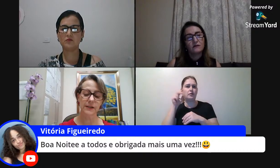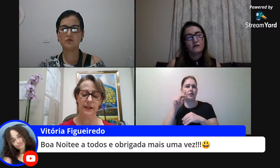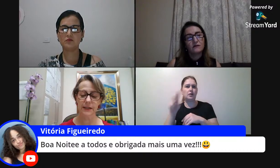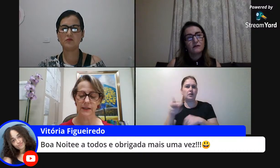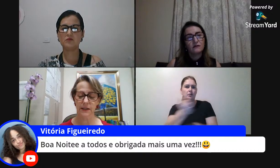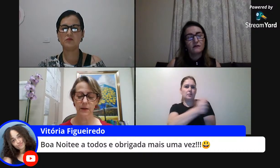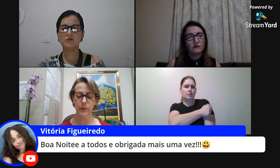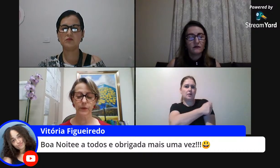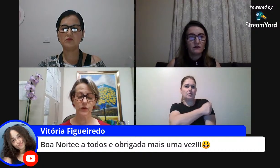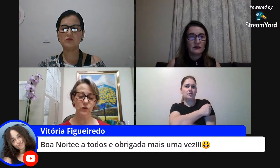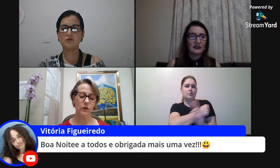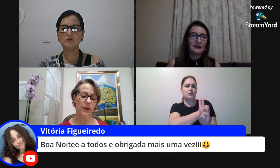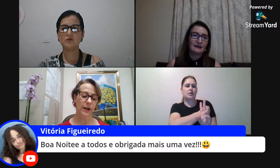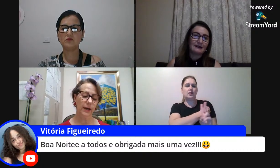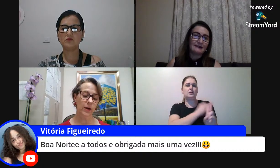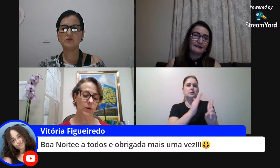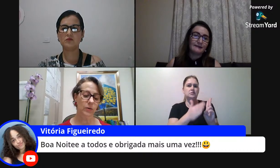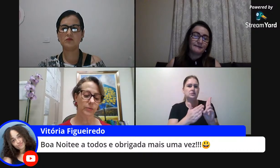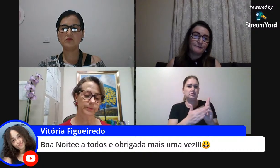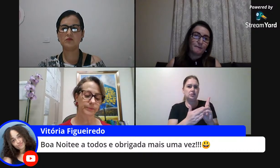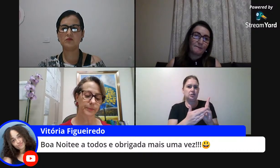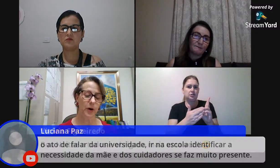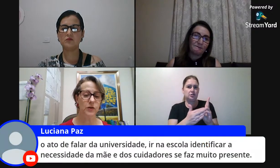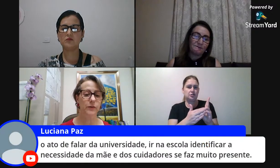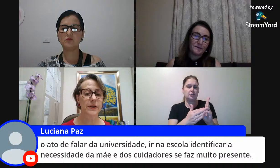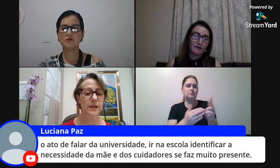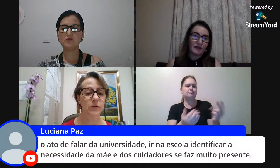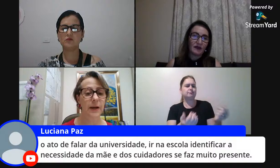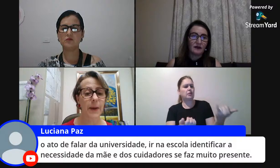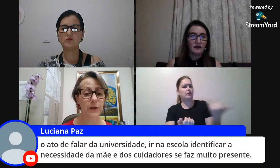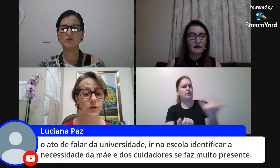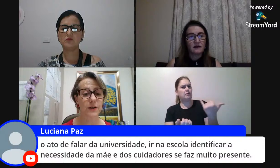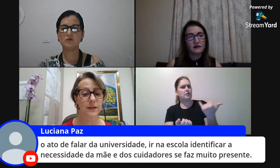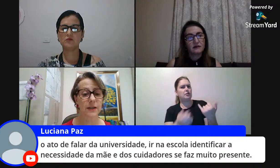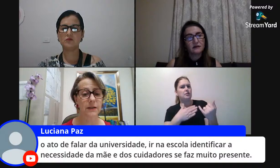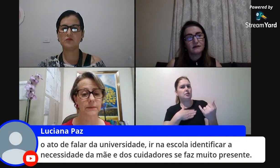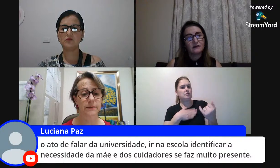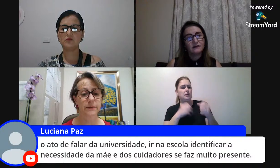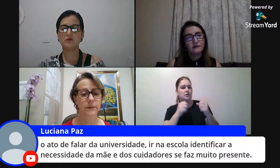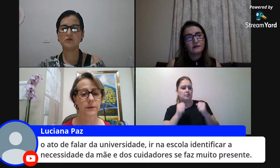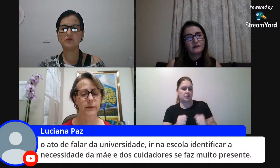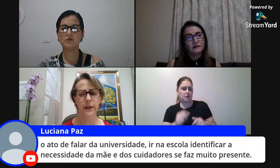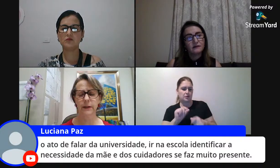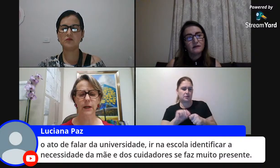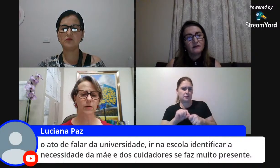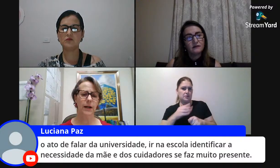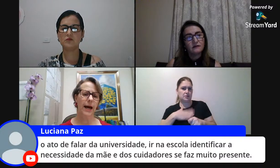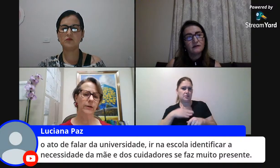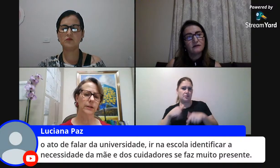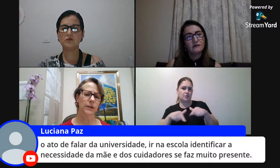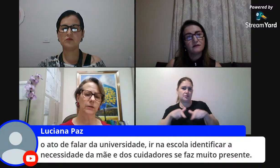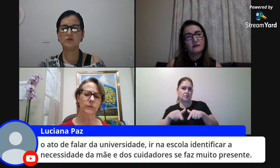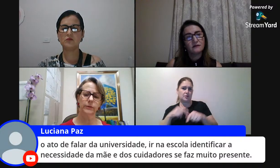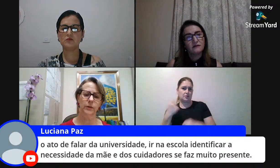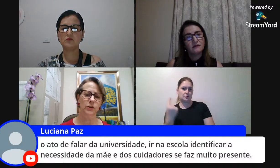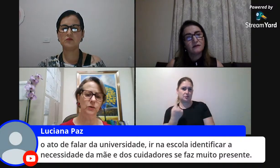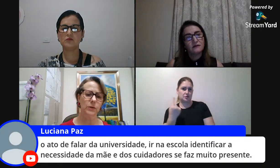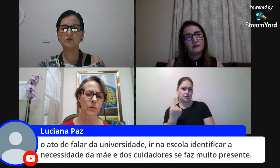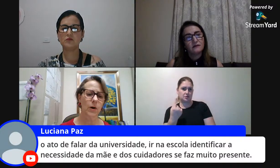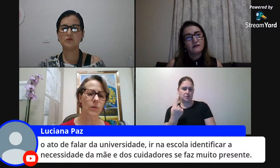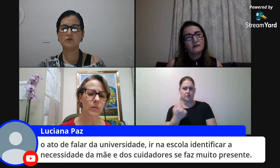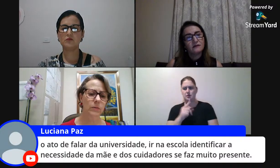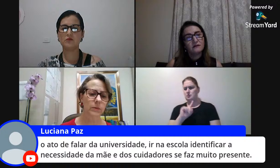dizer assim professora eu posso fazer o trabalho sozinha eu falei não claro que não